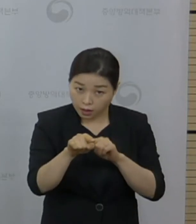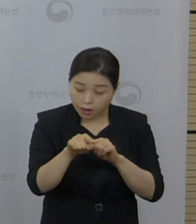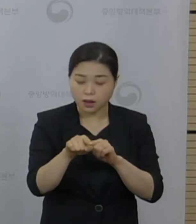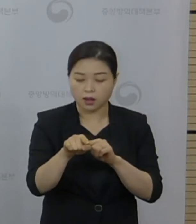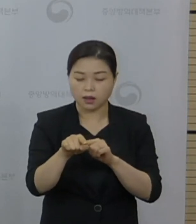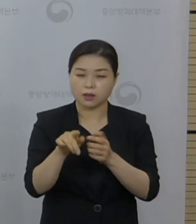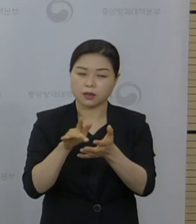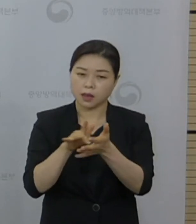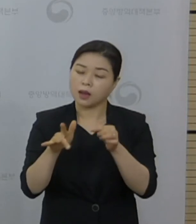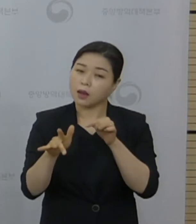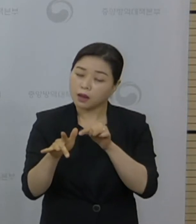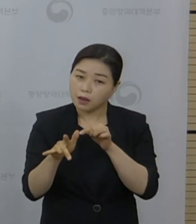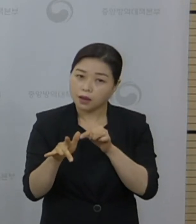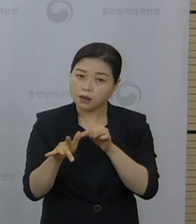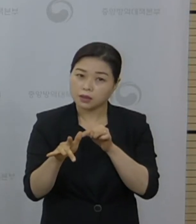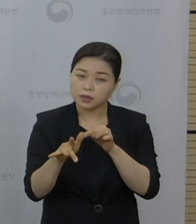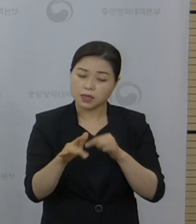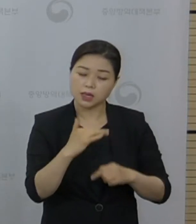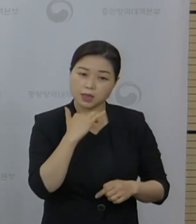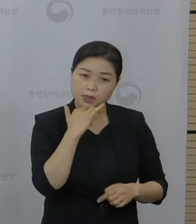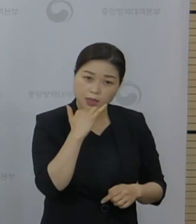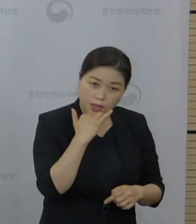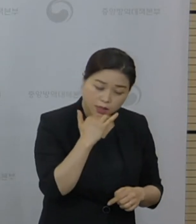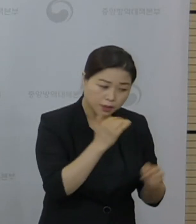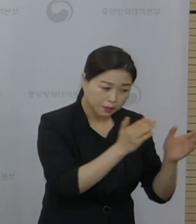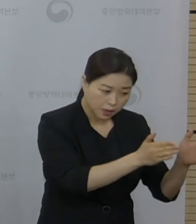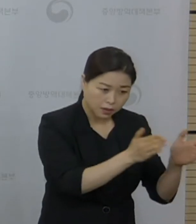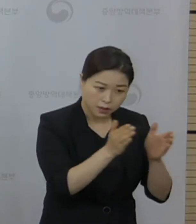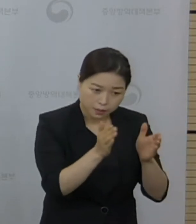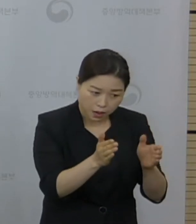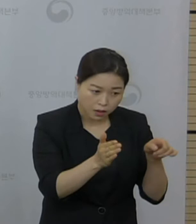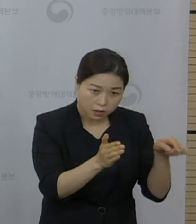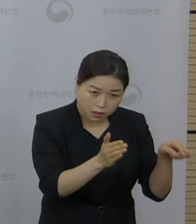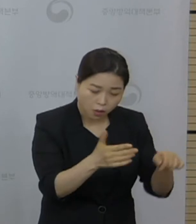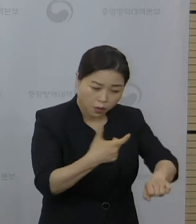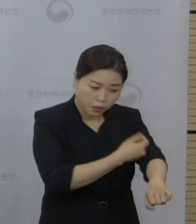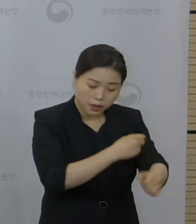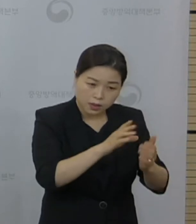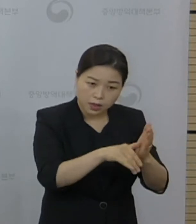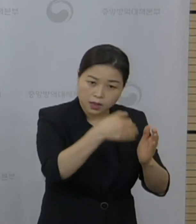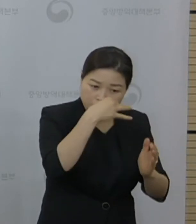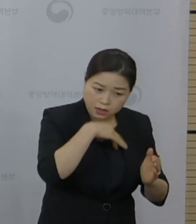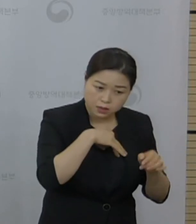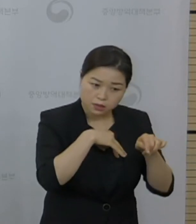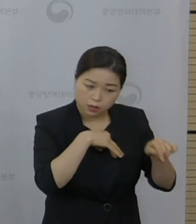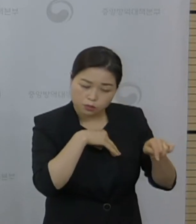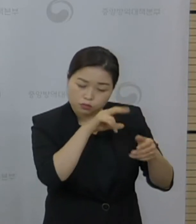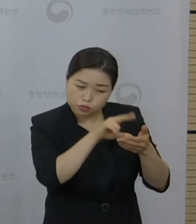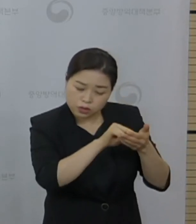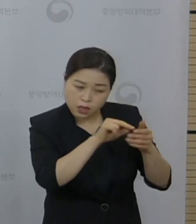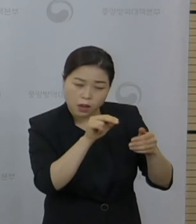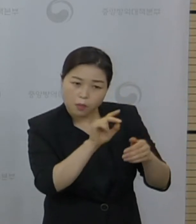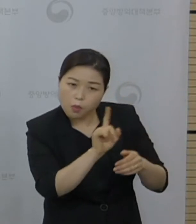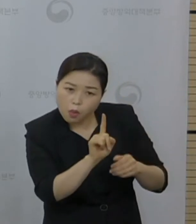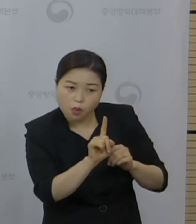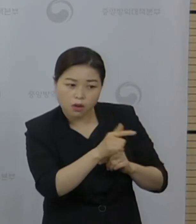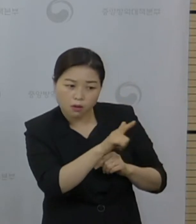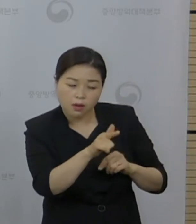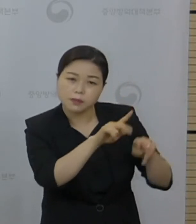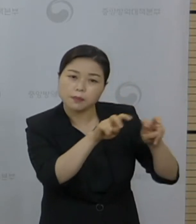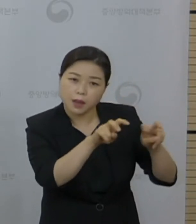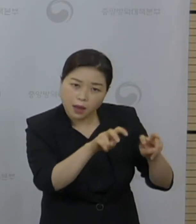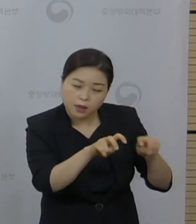연령별 이득이라든지 위험에 대해서는 재분석을 해서 그 부분은 별도로 예방접종